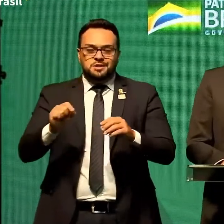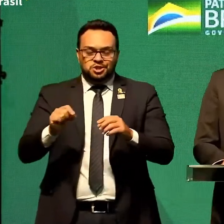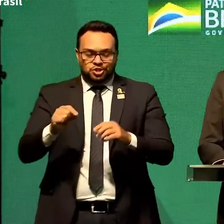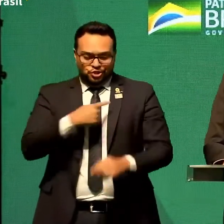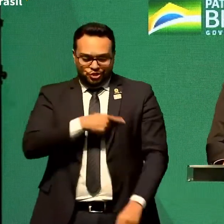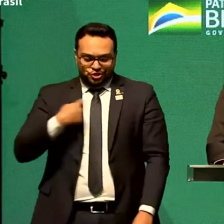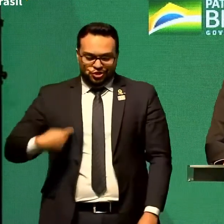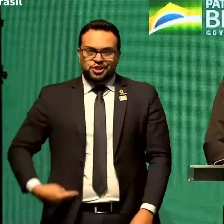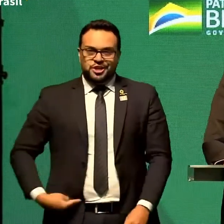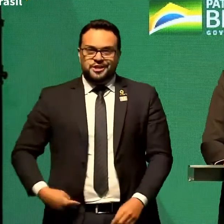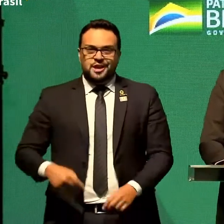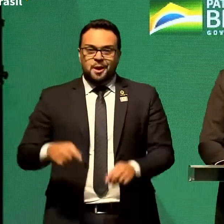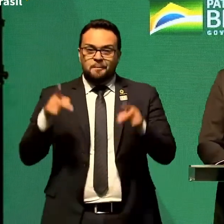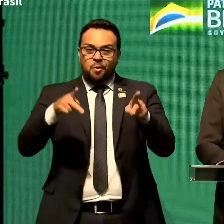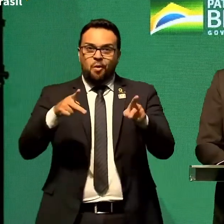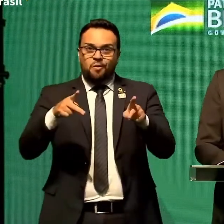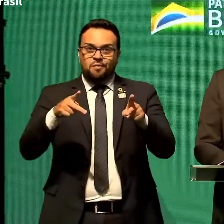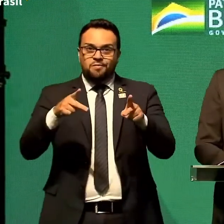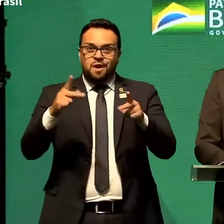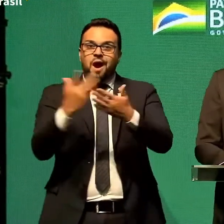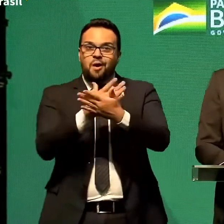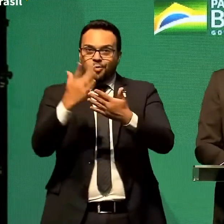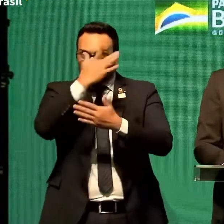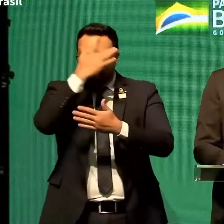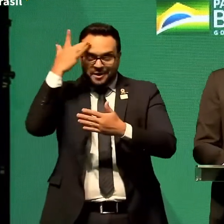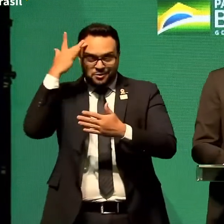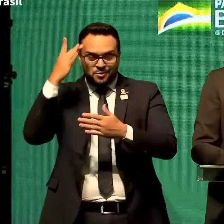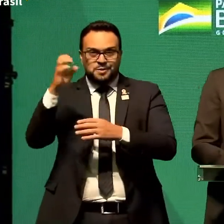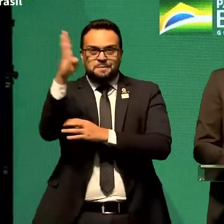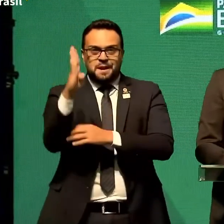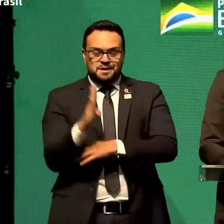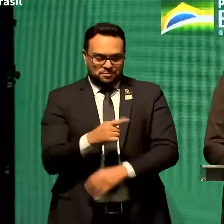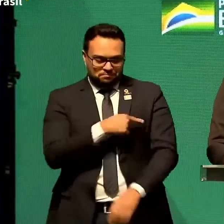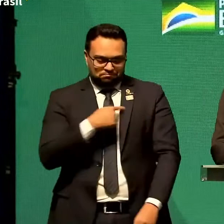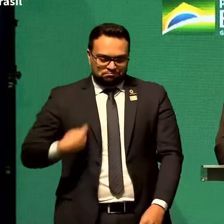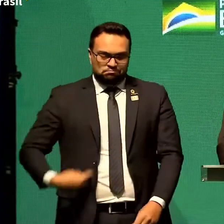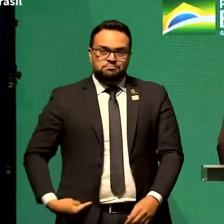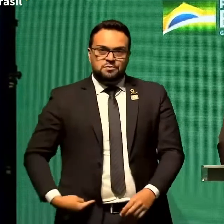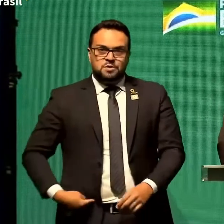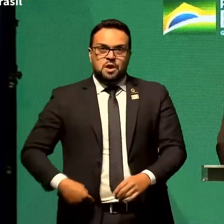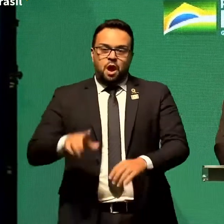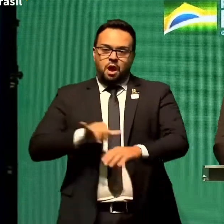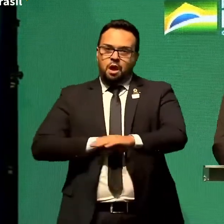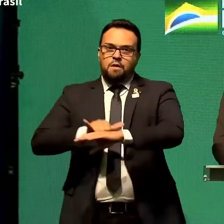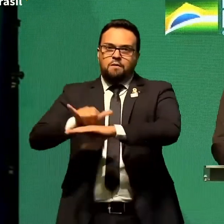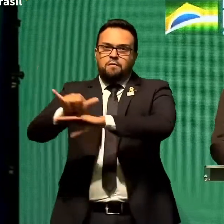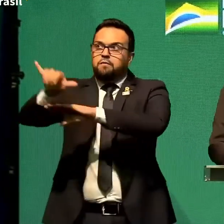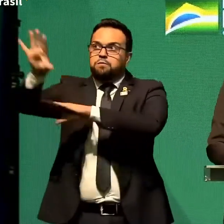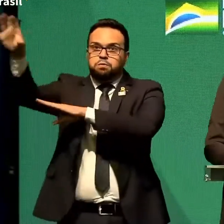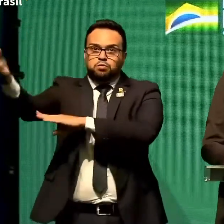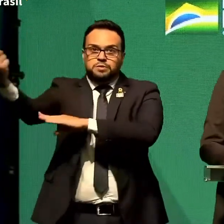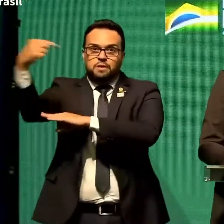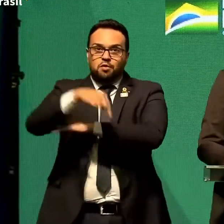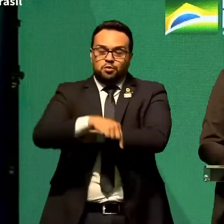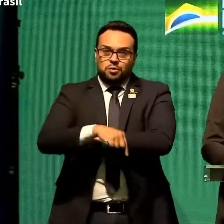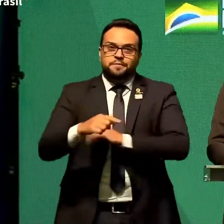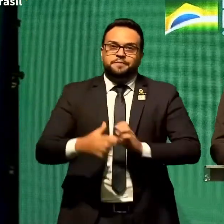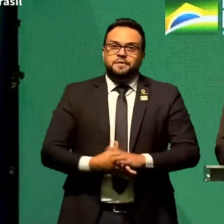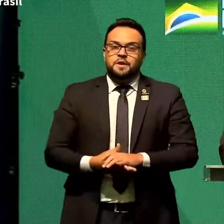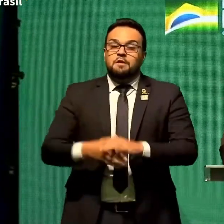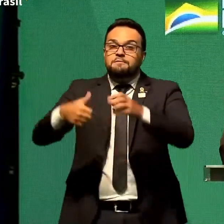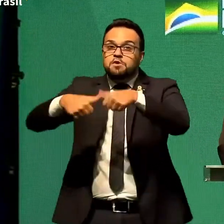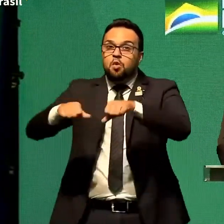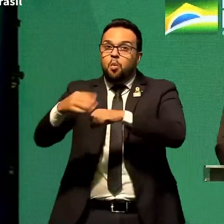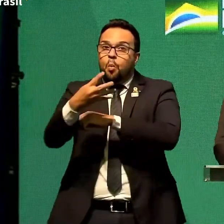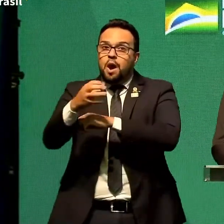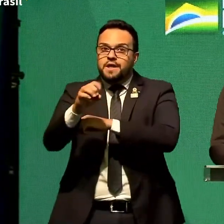na China. E o trouxemos. Foram para Nápoles. Foram, sim, submetidos a uma quarentena,